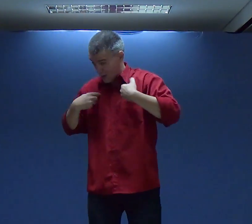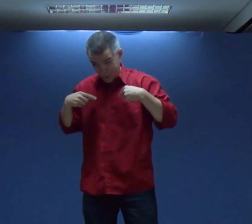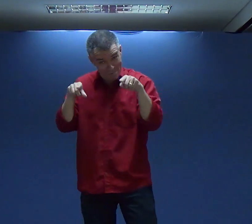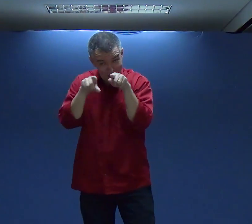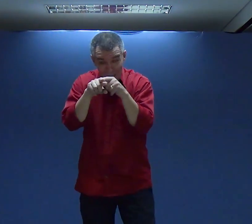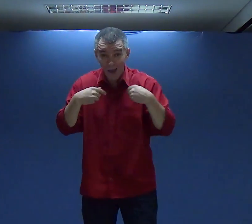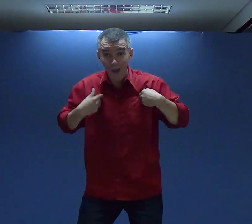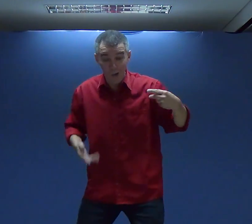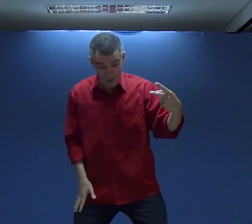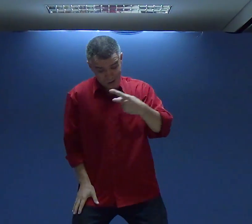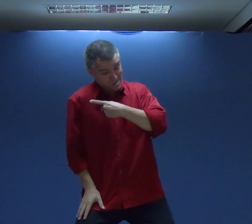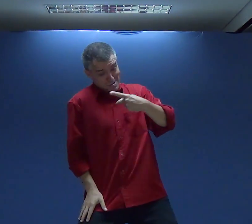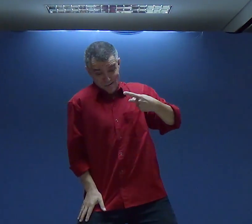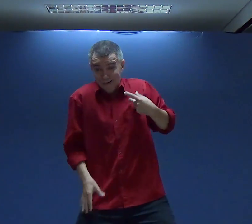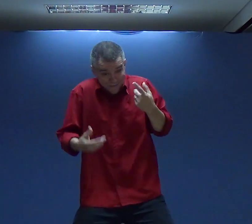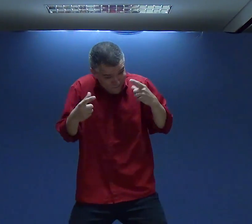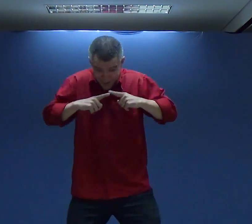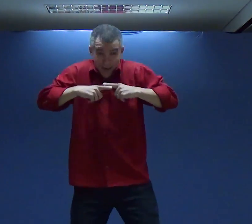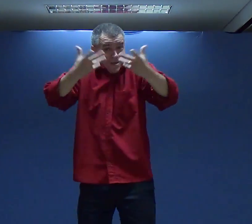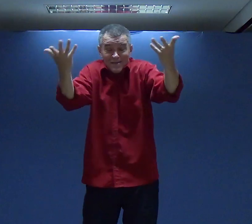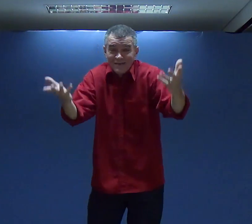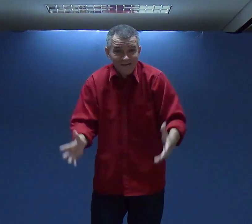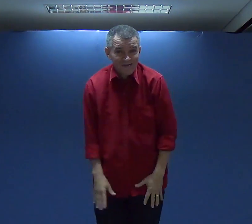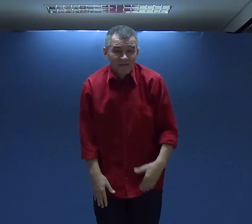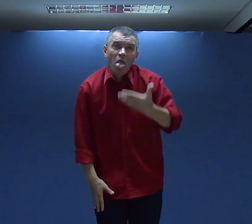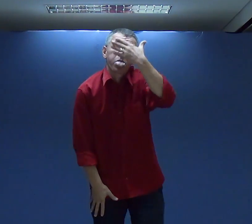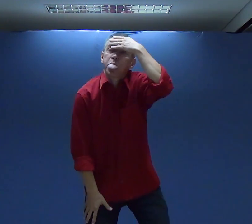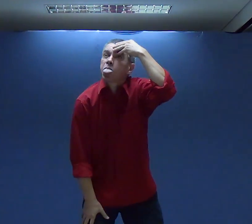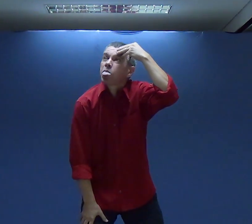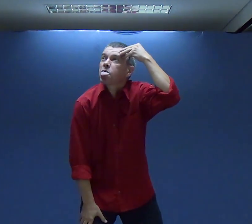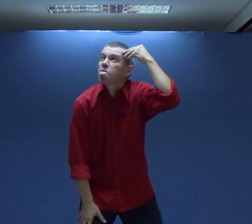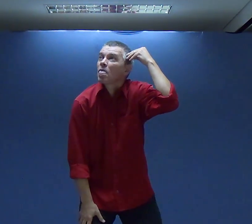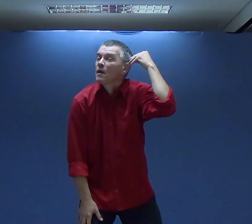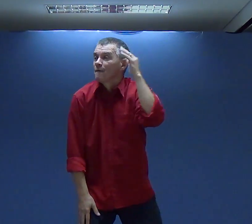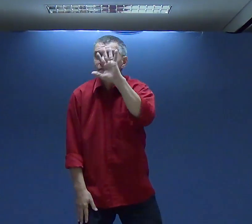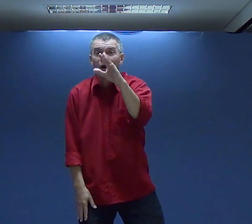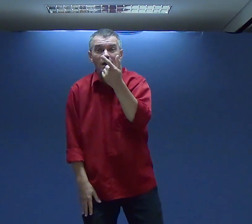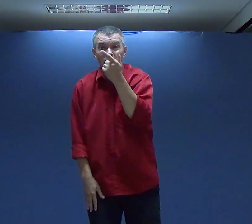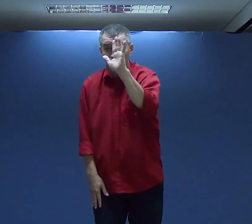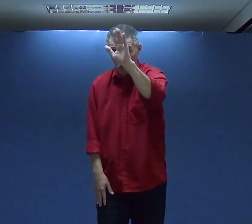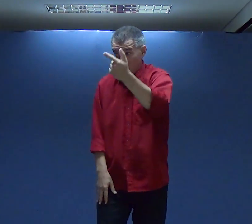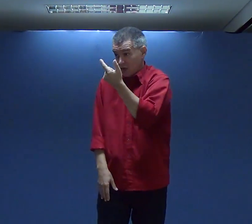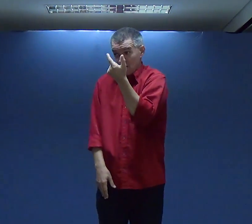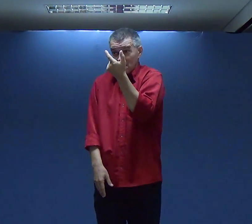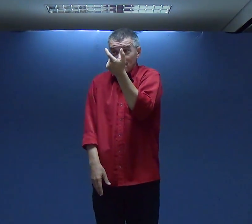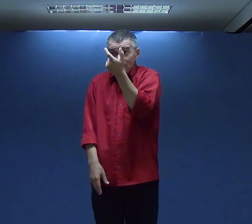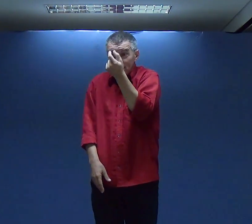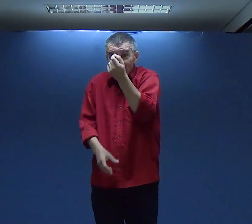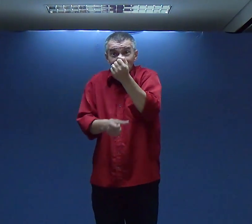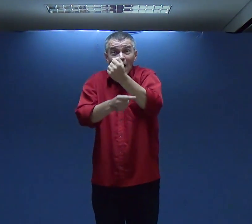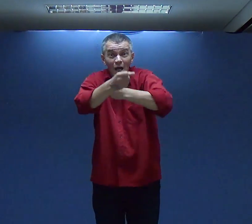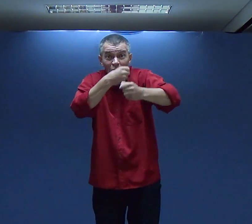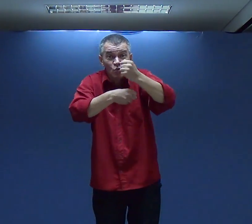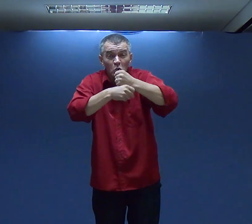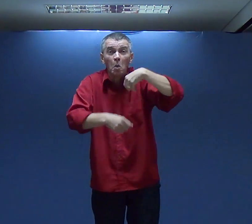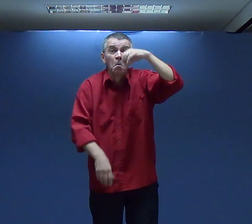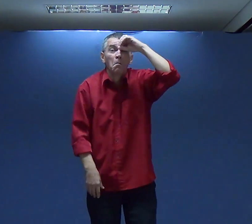Quatro Pessoas Quantas Que Que Sejam Eu Sou Pastor Mas Isso É Normal Isso Acontece Com Cada Um De Nós